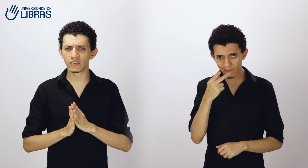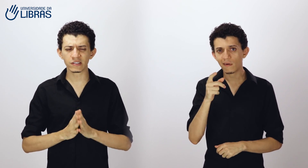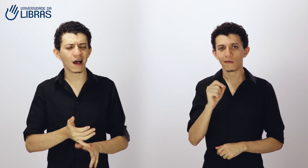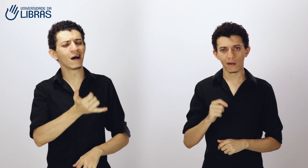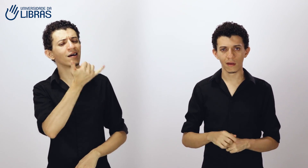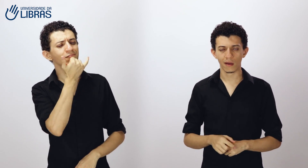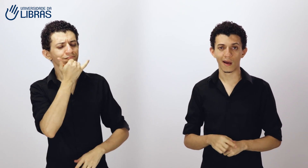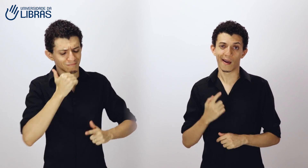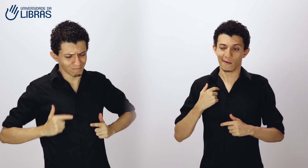diz...